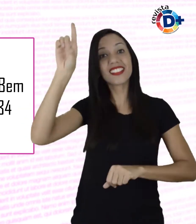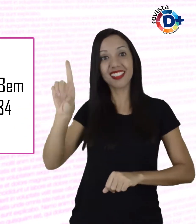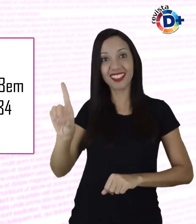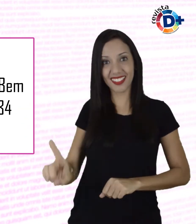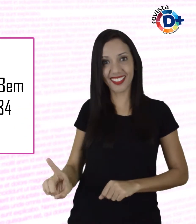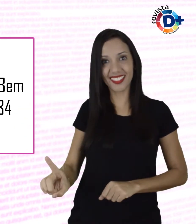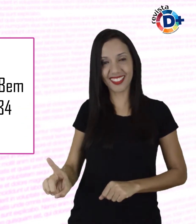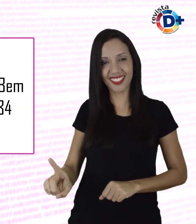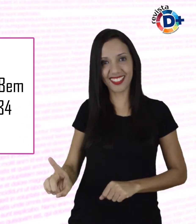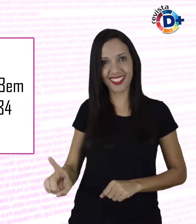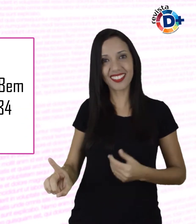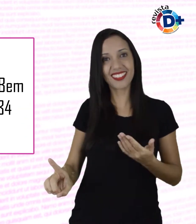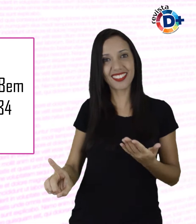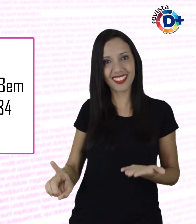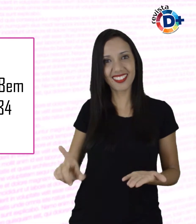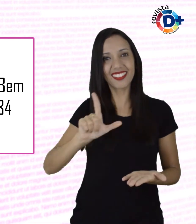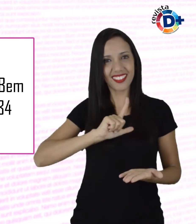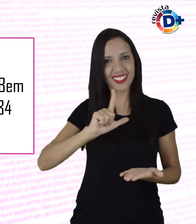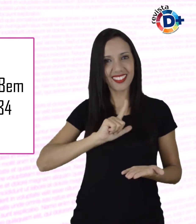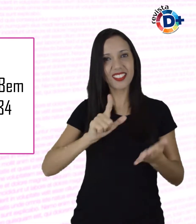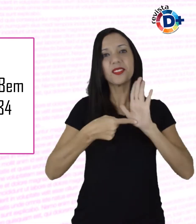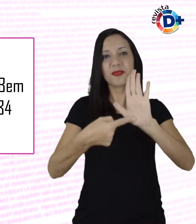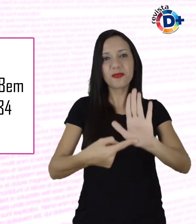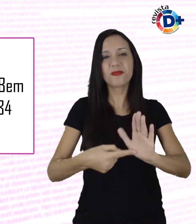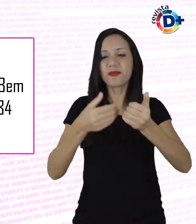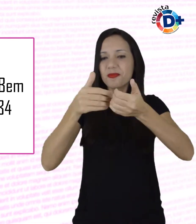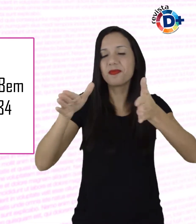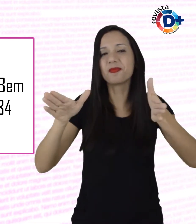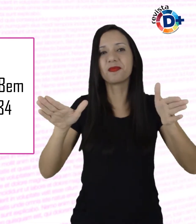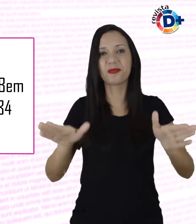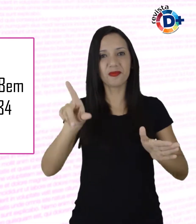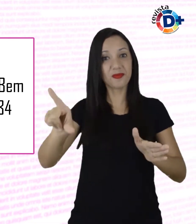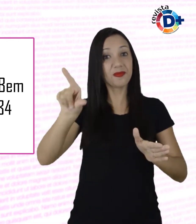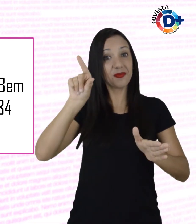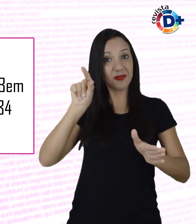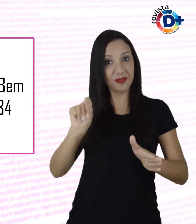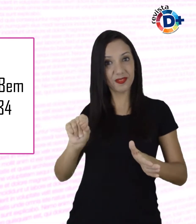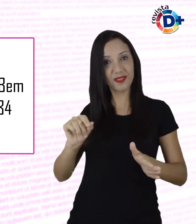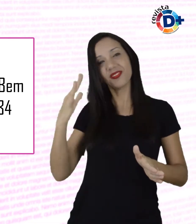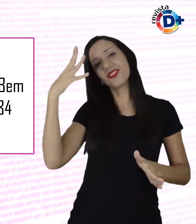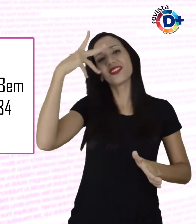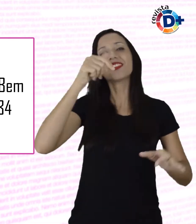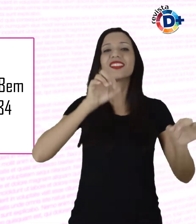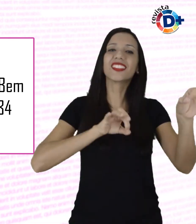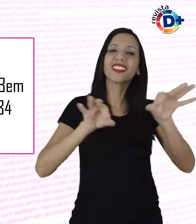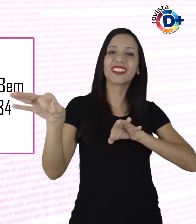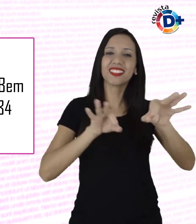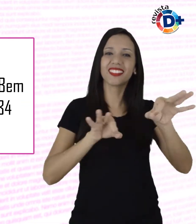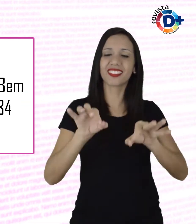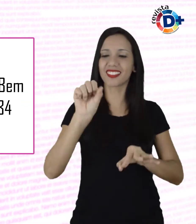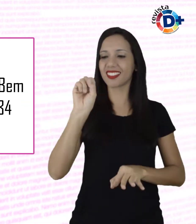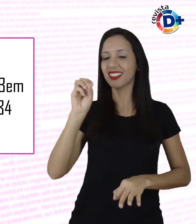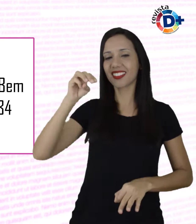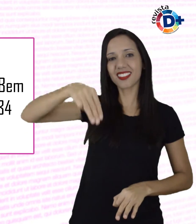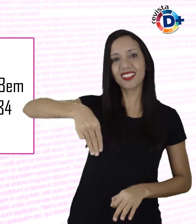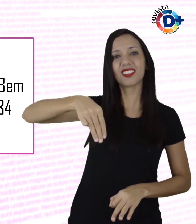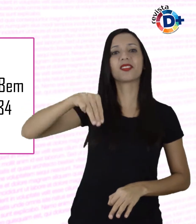Para estrear, escolhemos o lindo projeto da sommelier Daniela